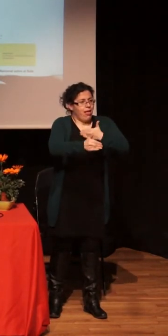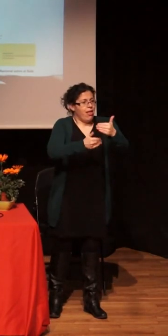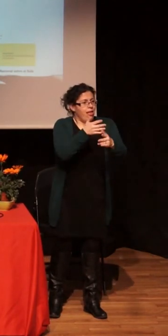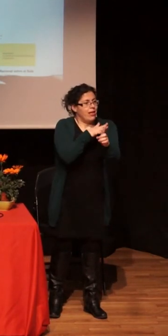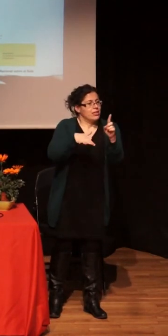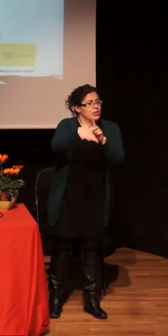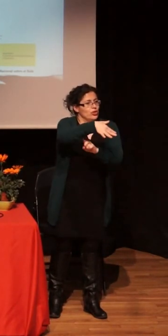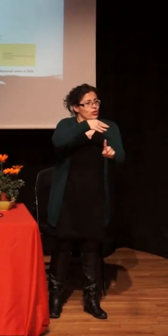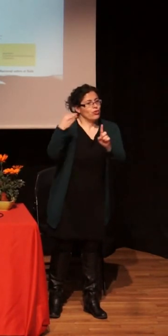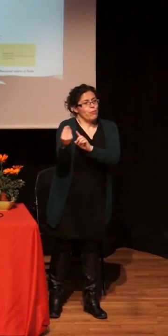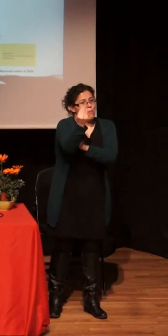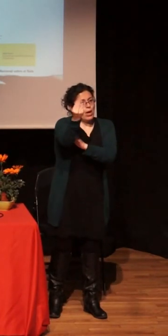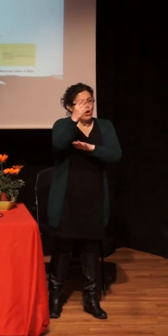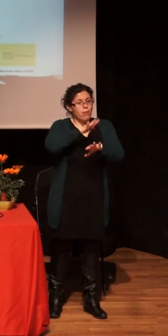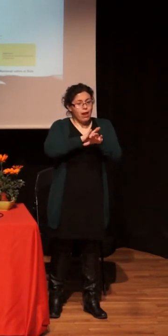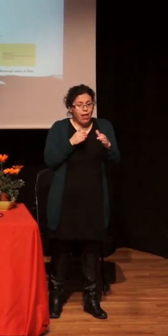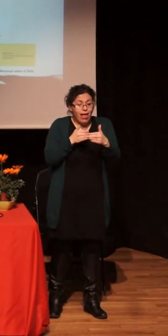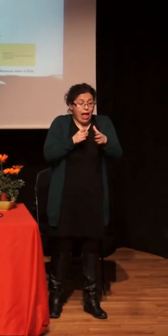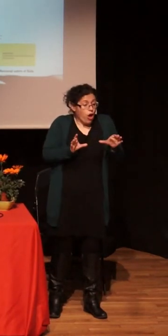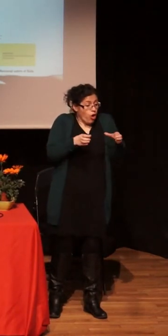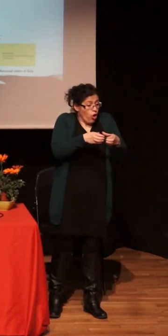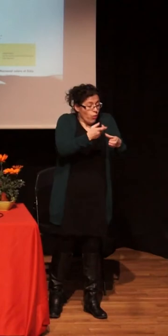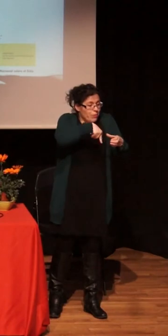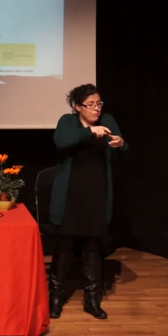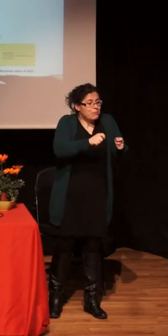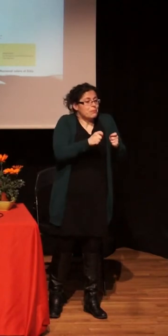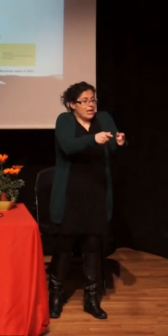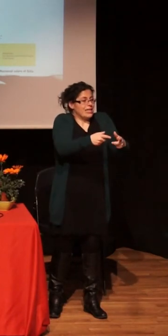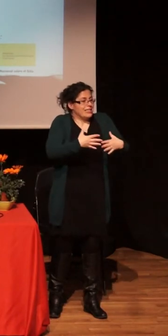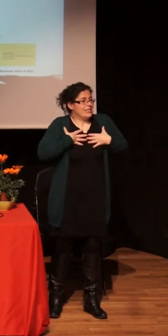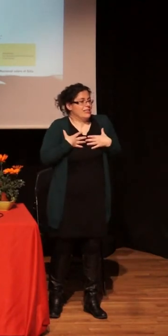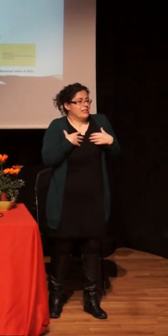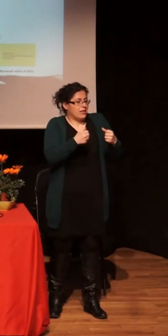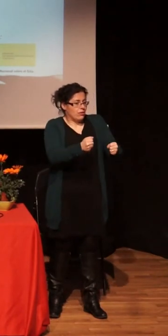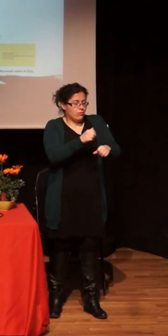¿no?, hacia unas comunidades que fueran más saludables y que nos permitieran otros estilos de vida.